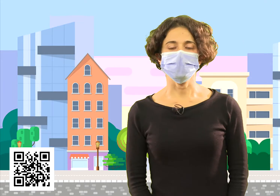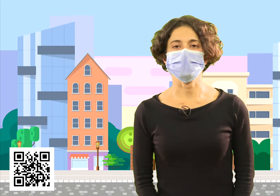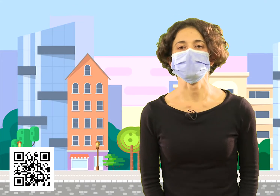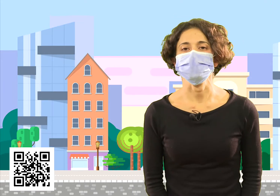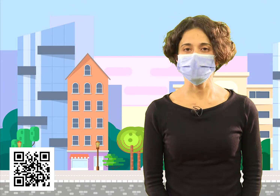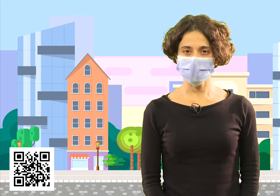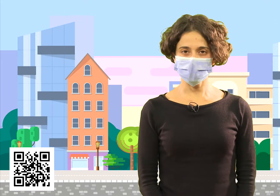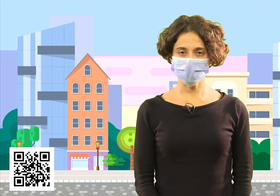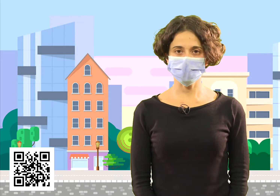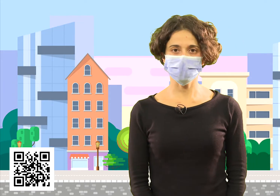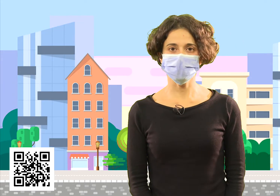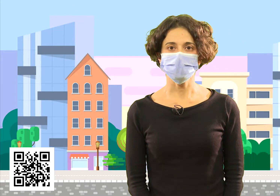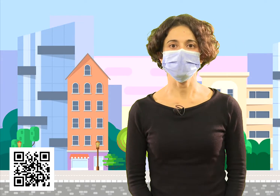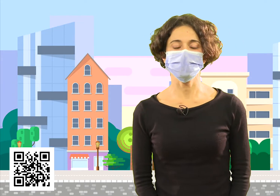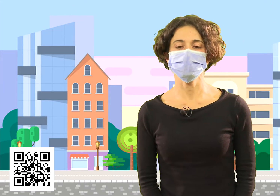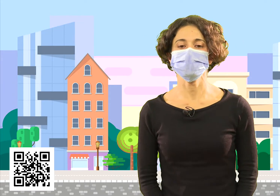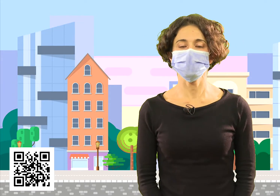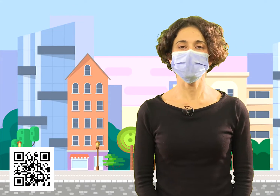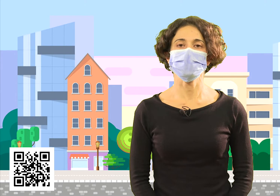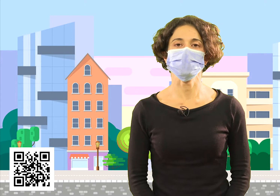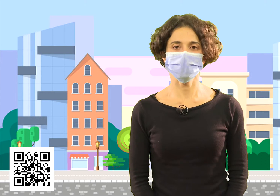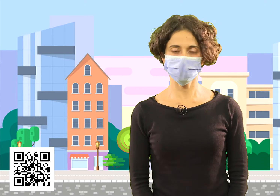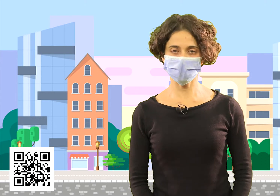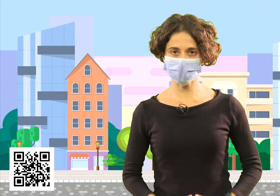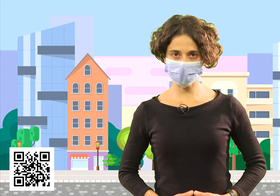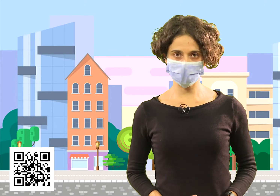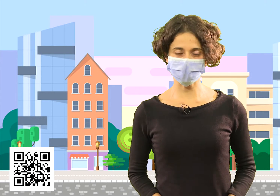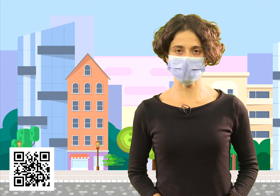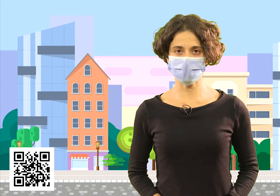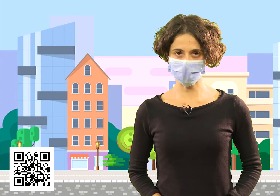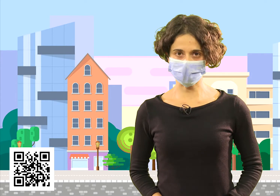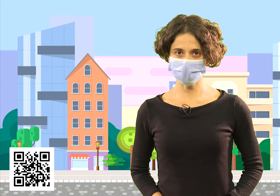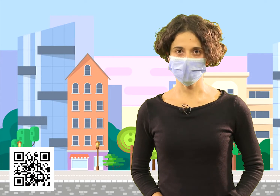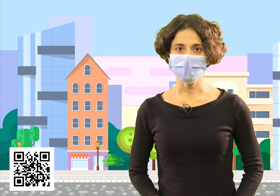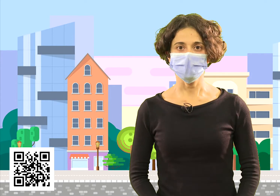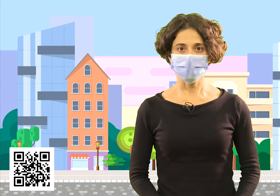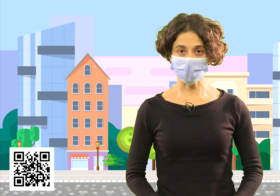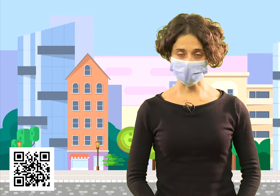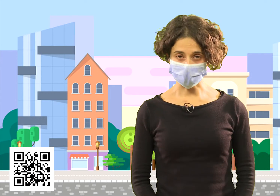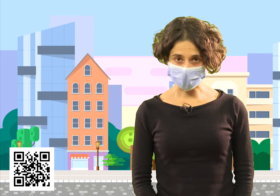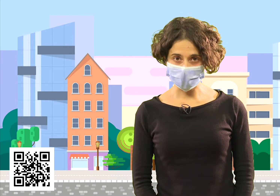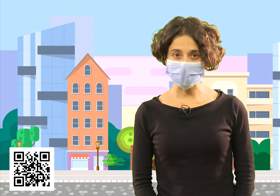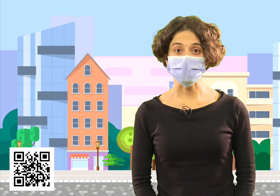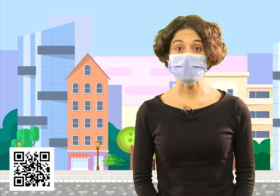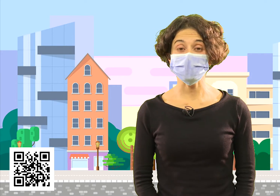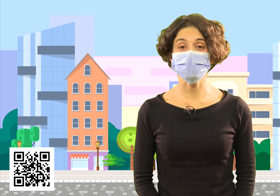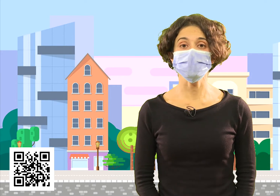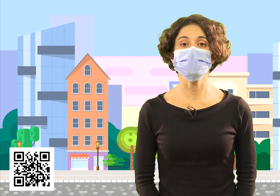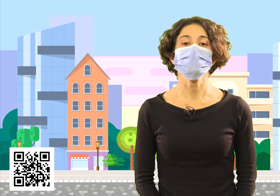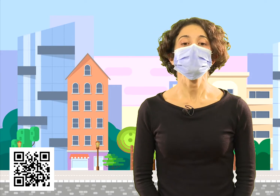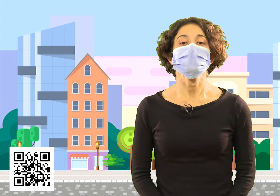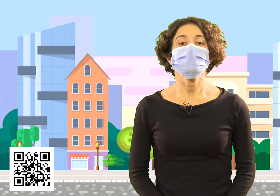En las actividades de pensamiento vamos a empezar por la corrección de la tarea de la semana pasada. Como recordarán, el primer